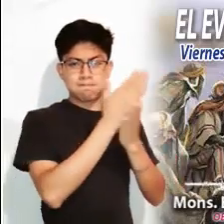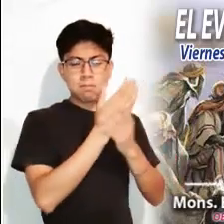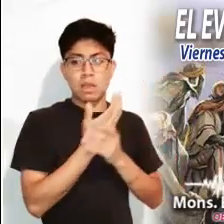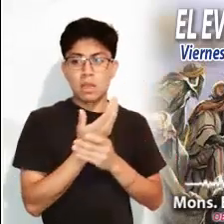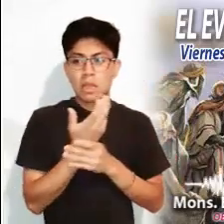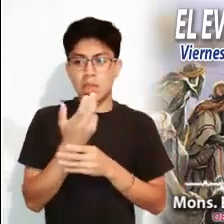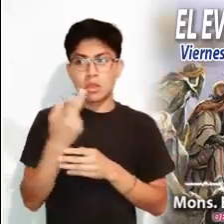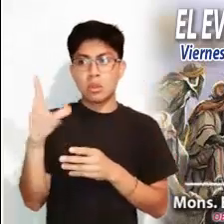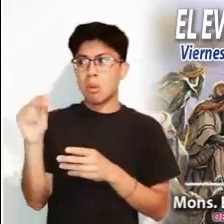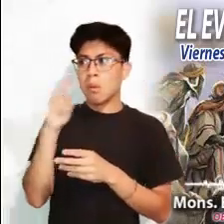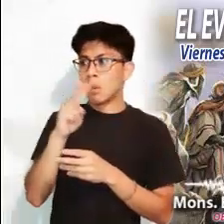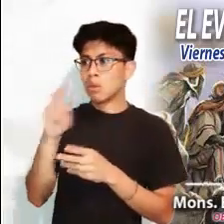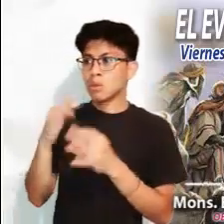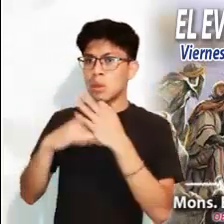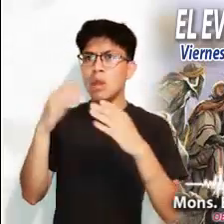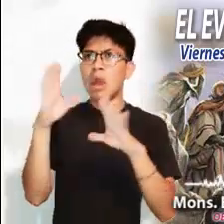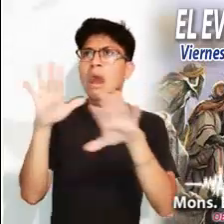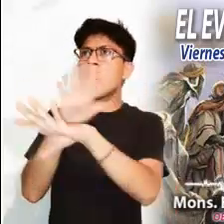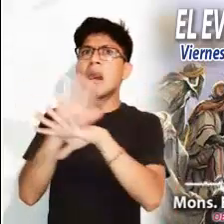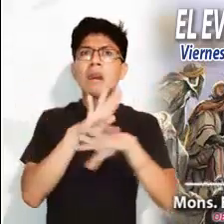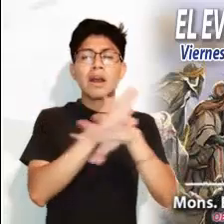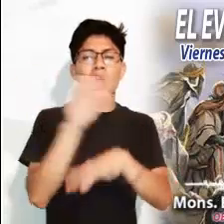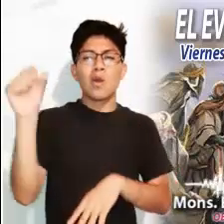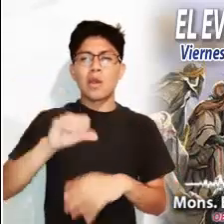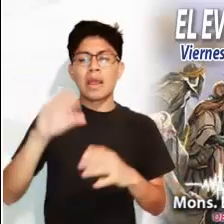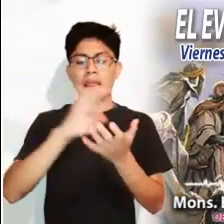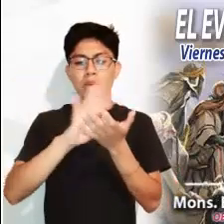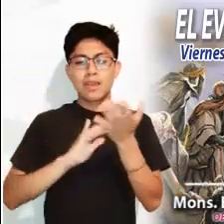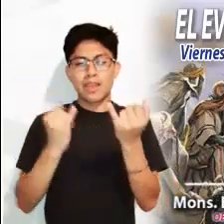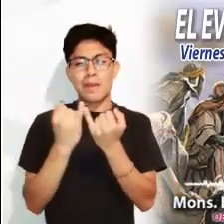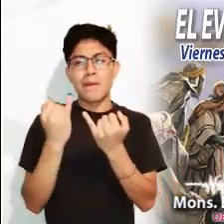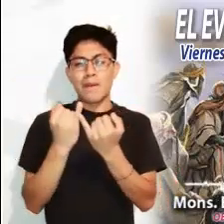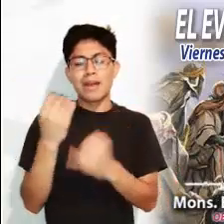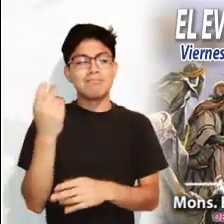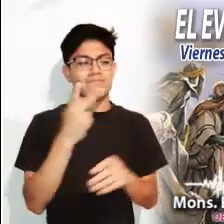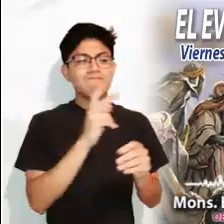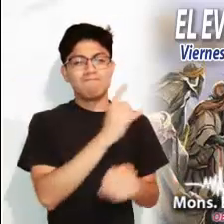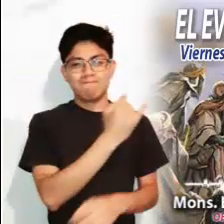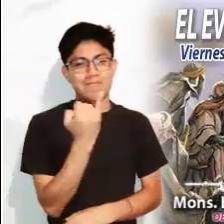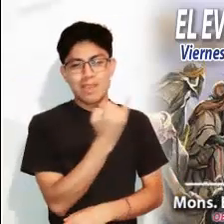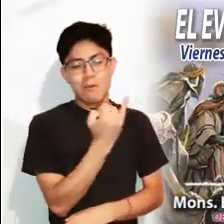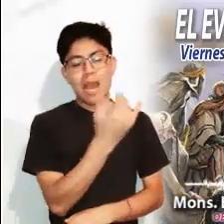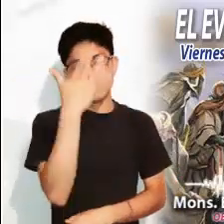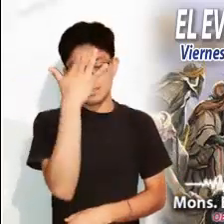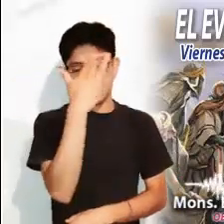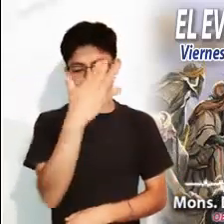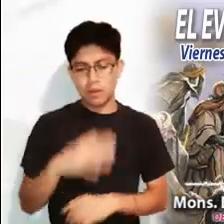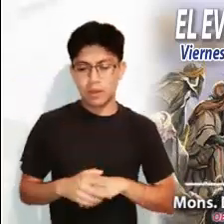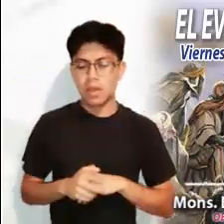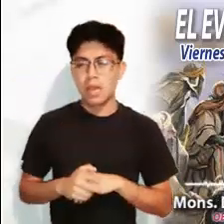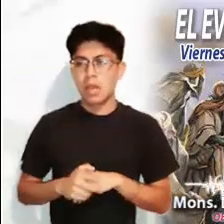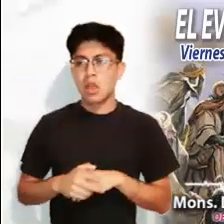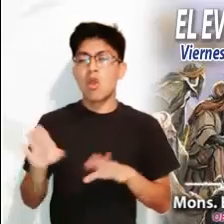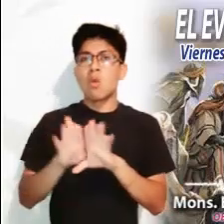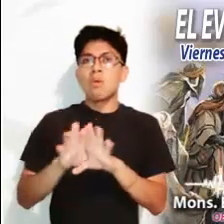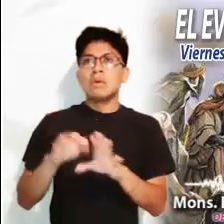café y se encerró en su cuarto. No se dio cuenta de todos los cambios. Hoy, al escuchar las lecturas